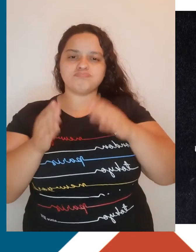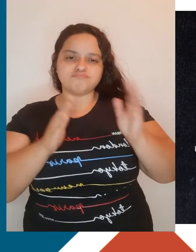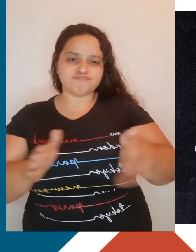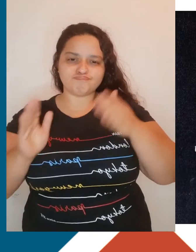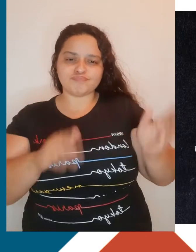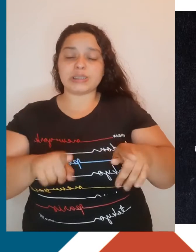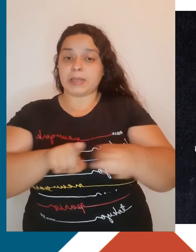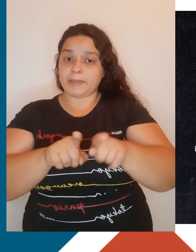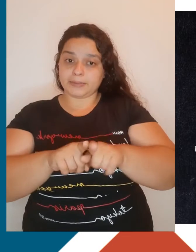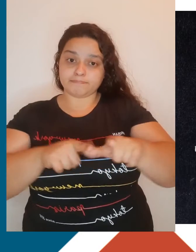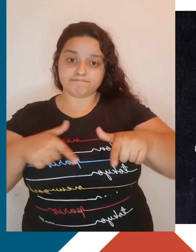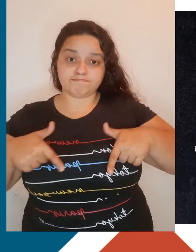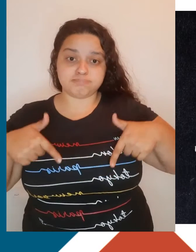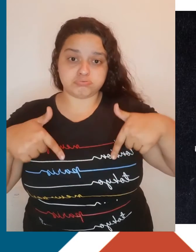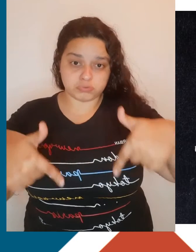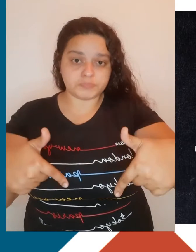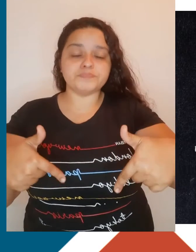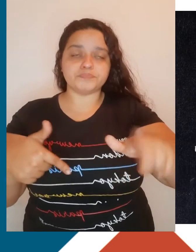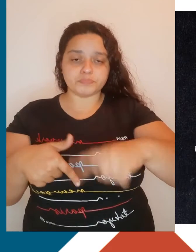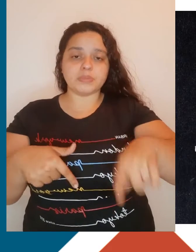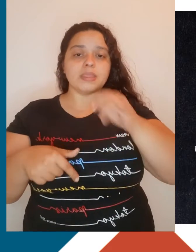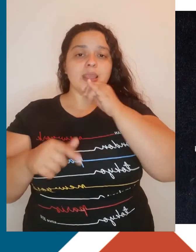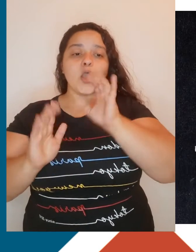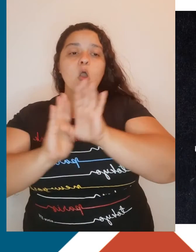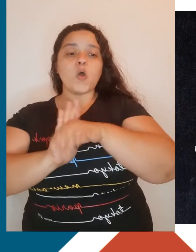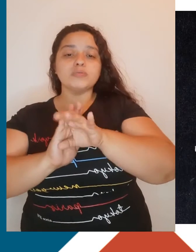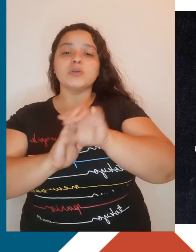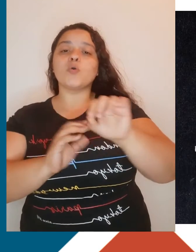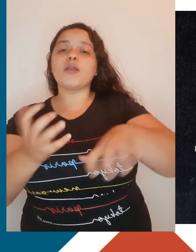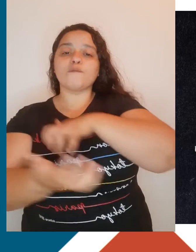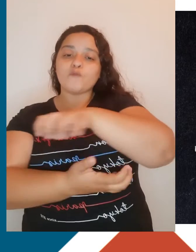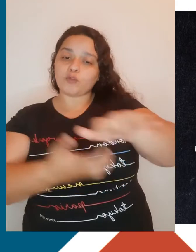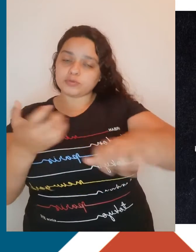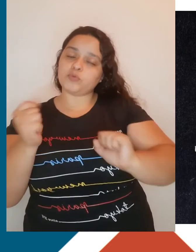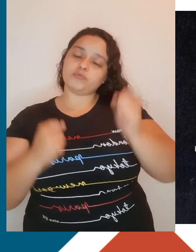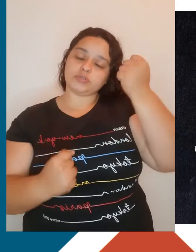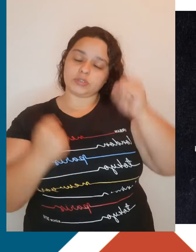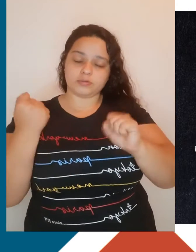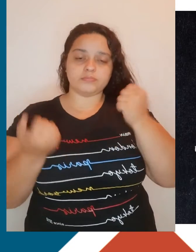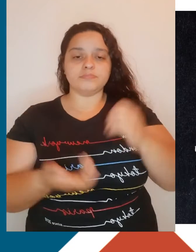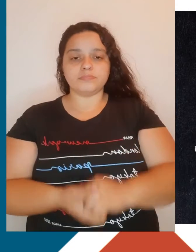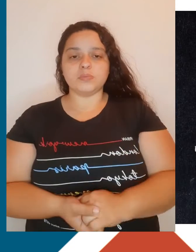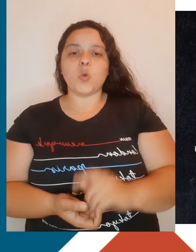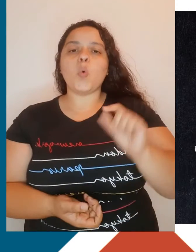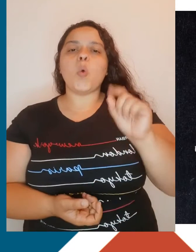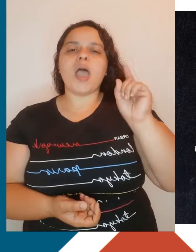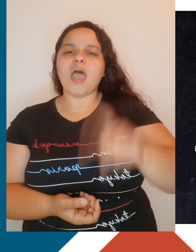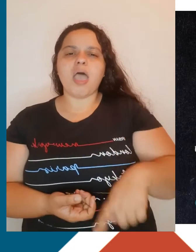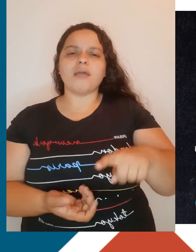trabalho. Daí ter sido conceituado de revolução industrial. Mas o que foi revolucionário nesse